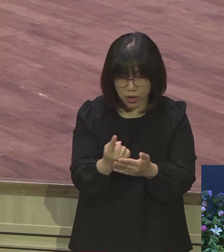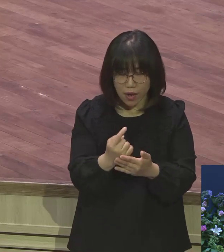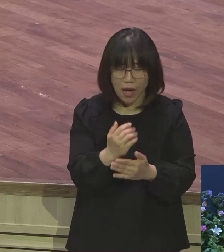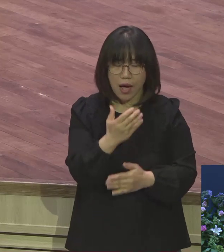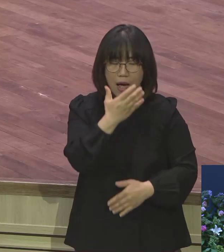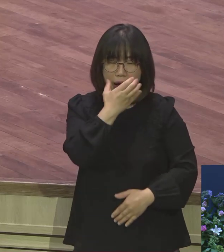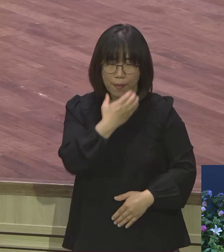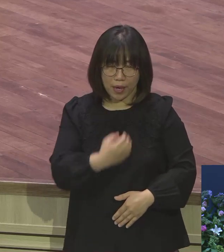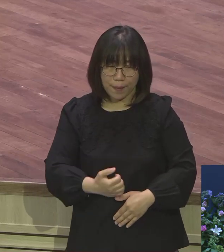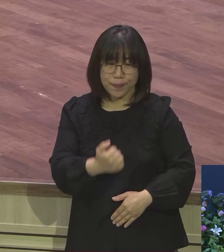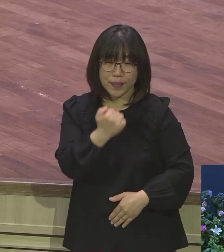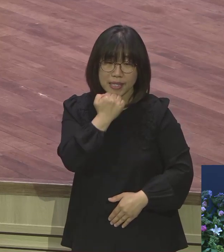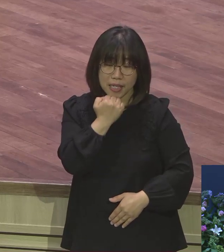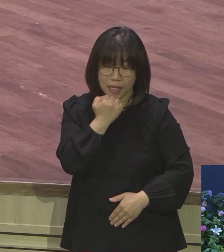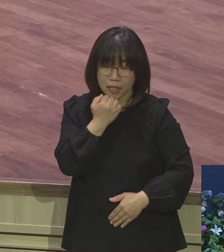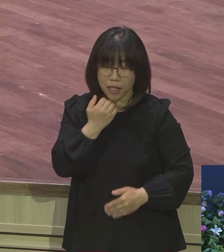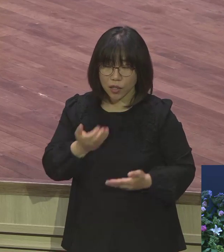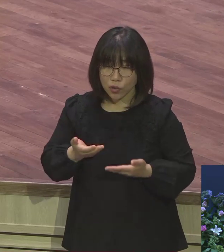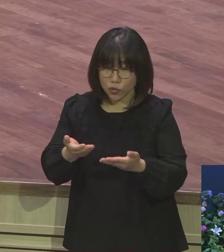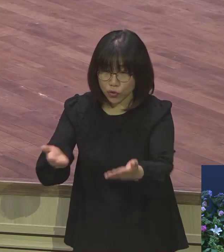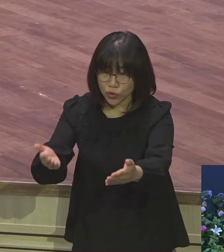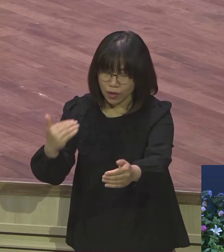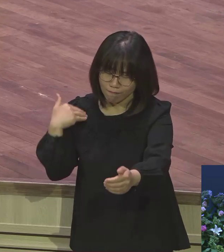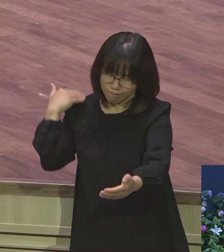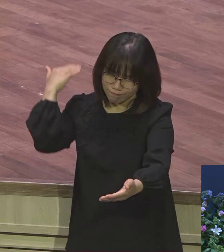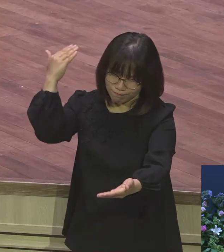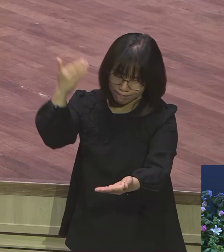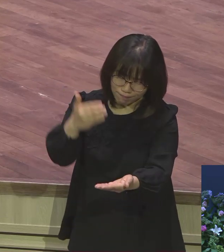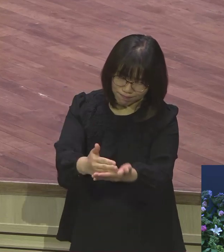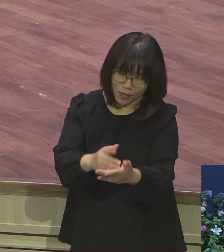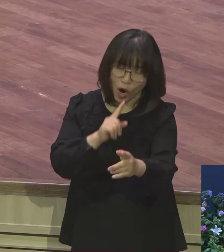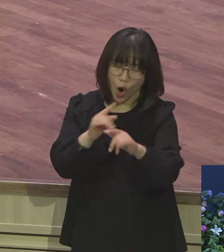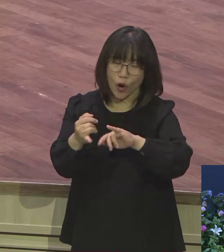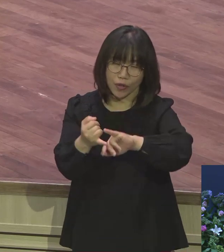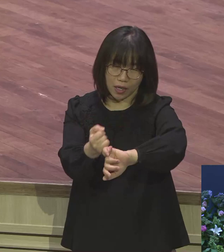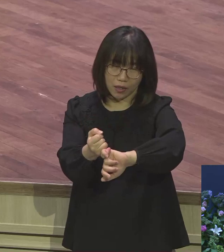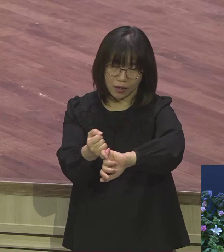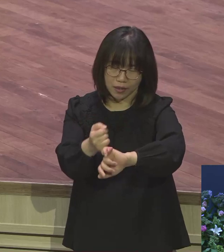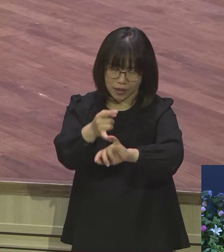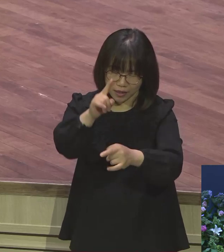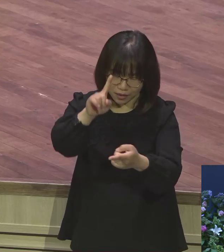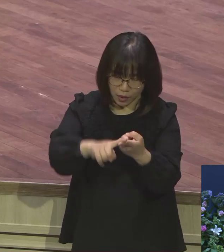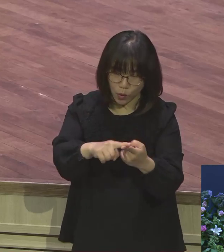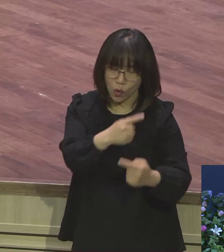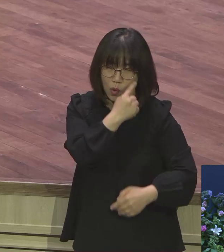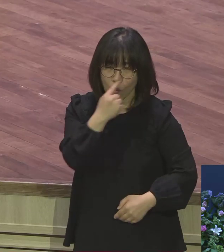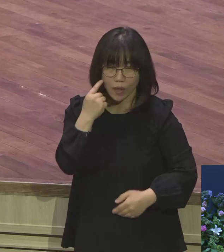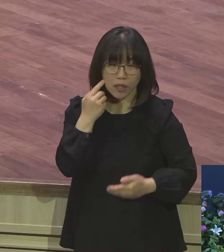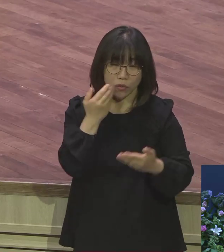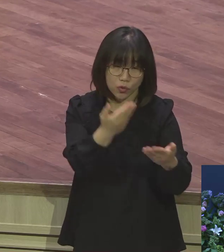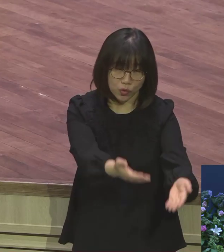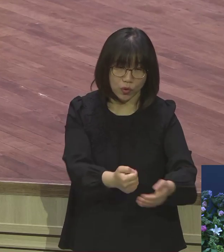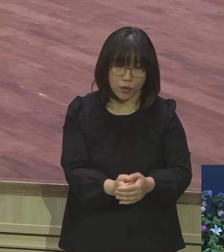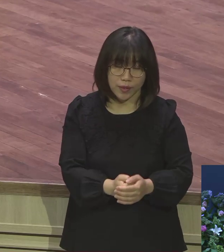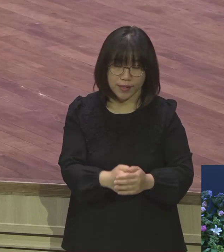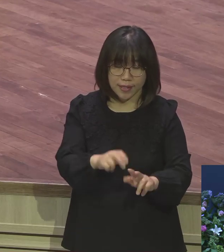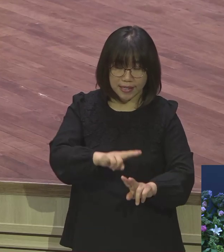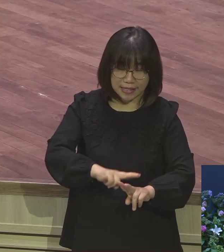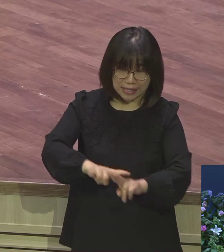주셨던 언약을 확인시켜 주시고 있습니다 이 사닥다리 환상은요 단순히 환상에 머물지